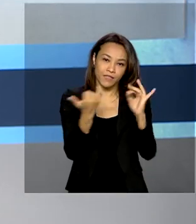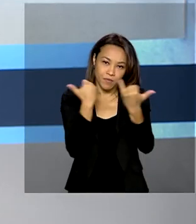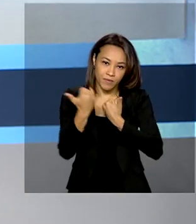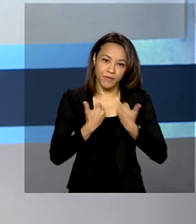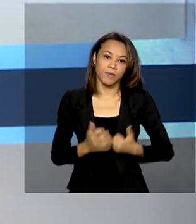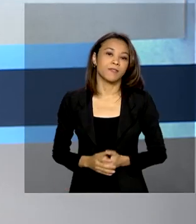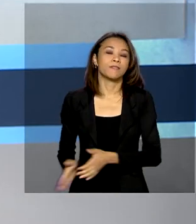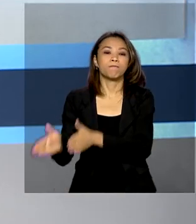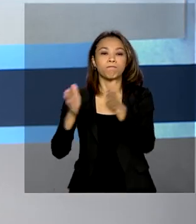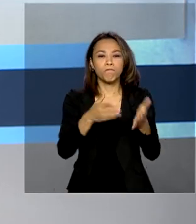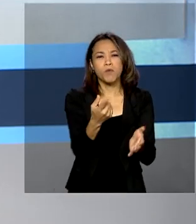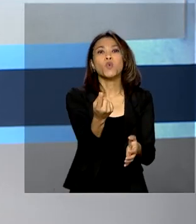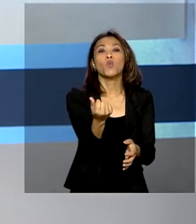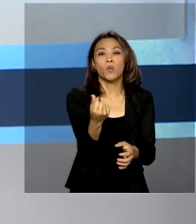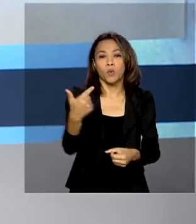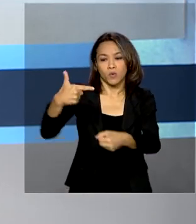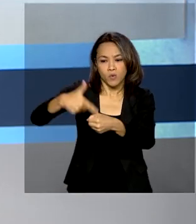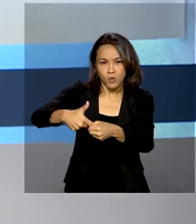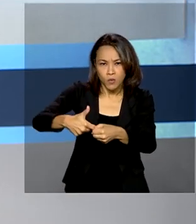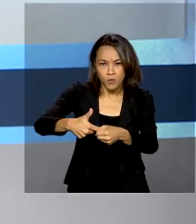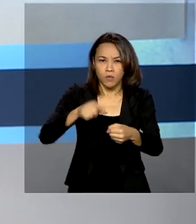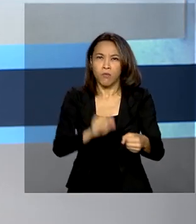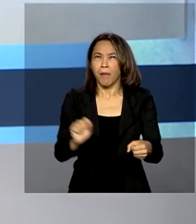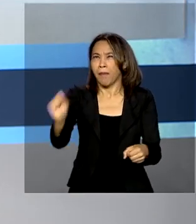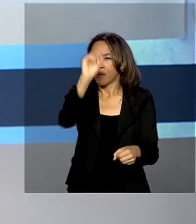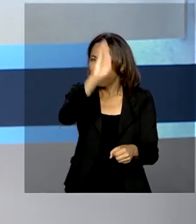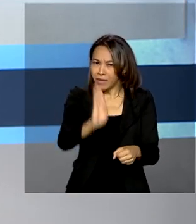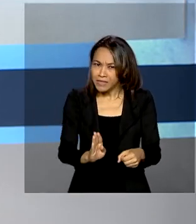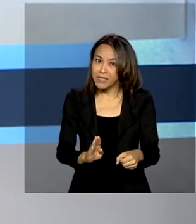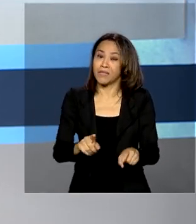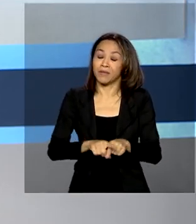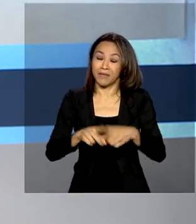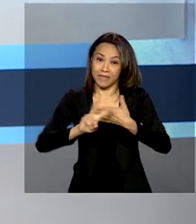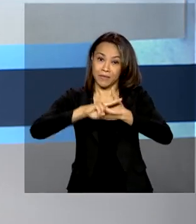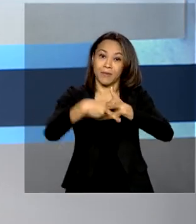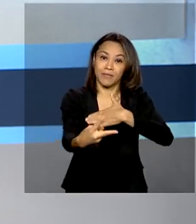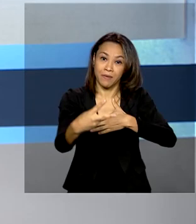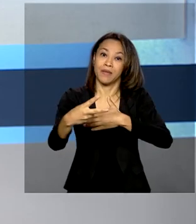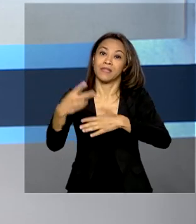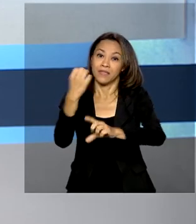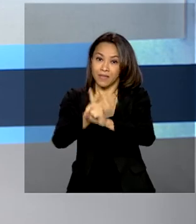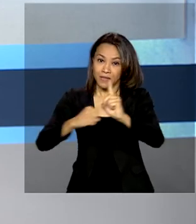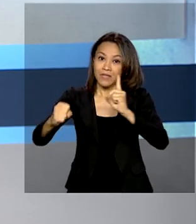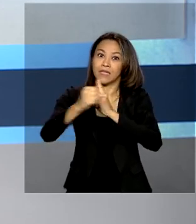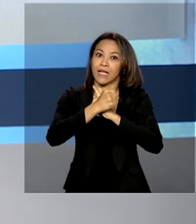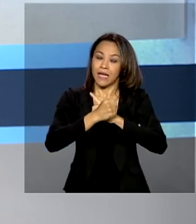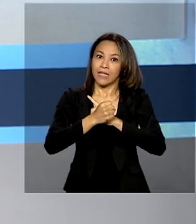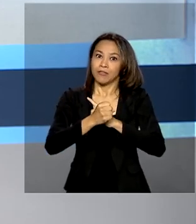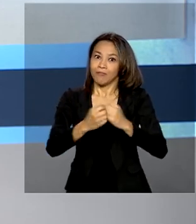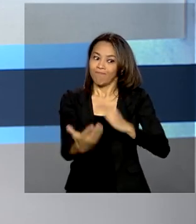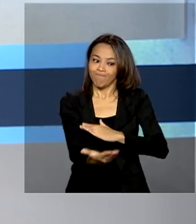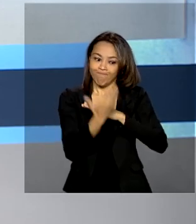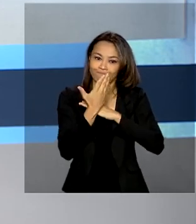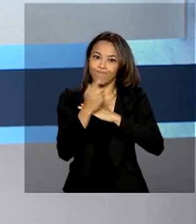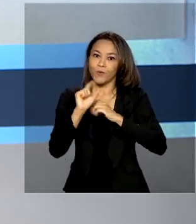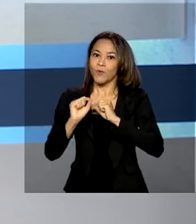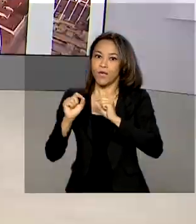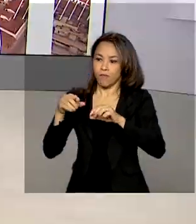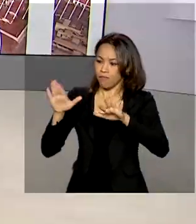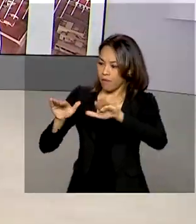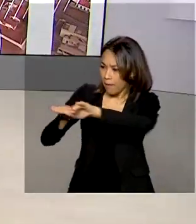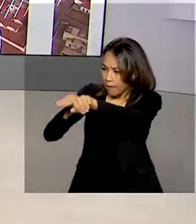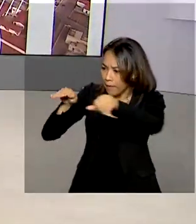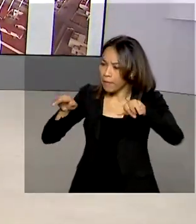Os preços dos combustíveis no país e os impactos para a população motivaram uma reunião entre o presidente Jair Bolsonaro e ministros.